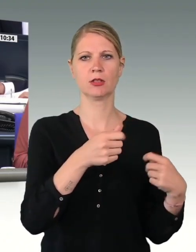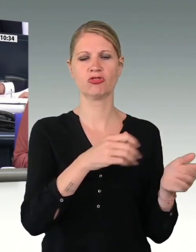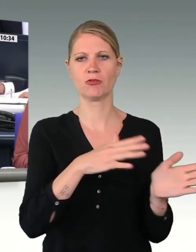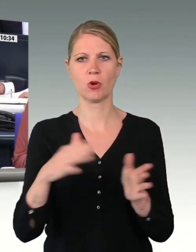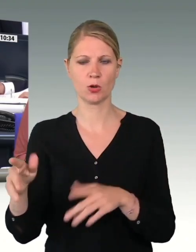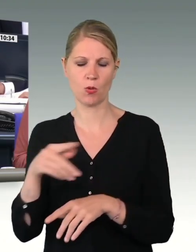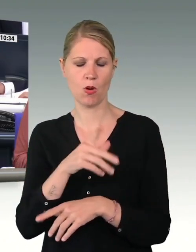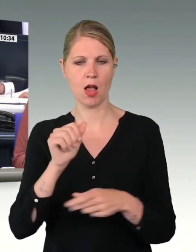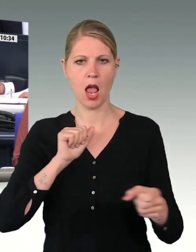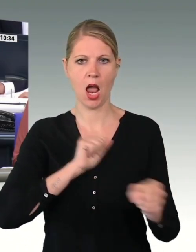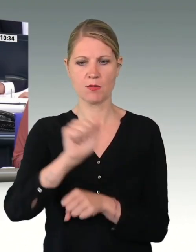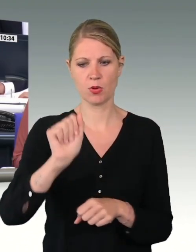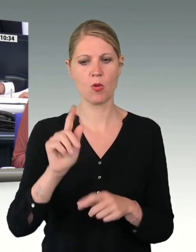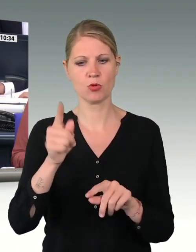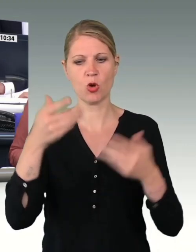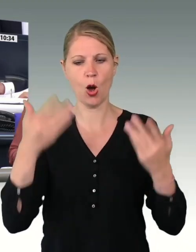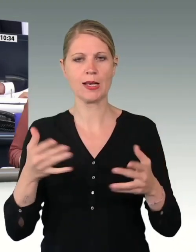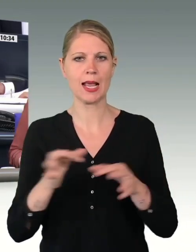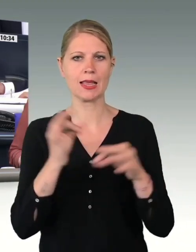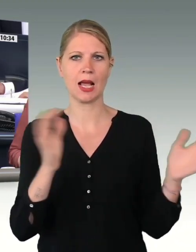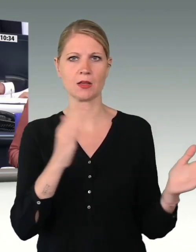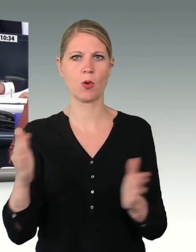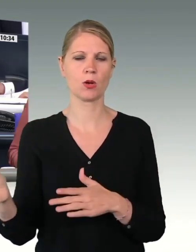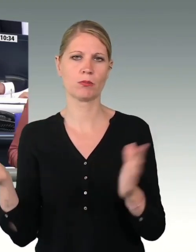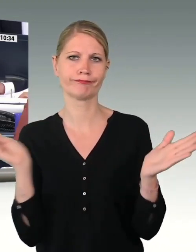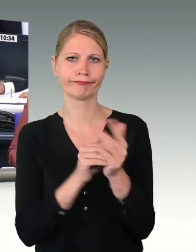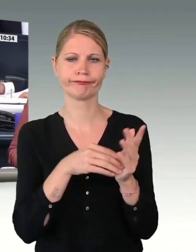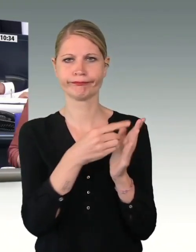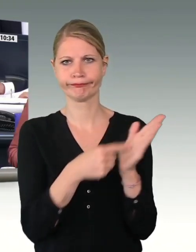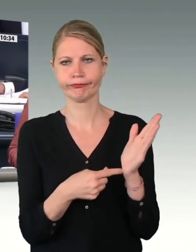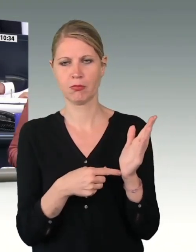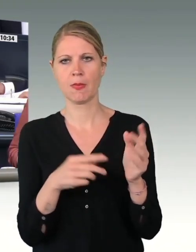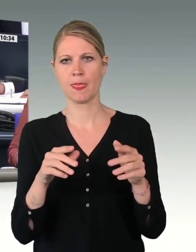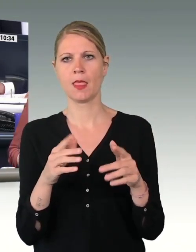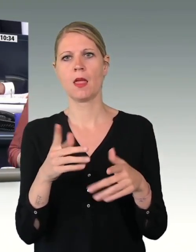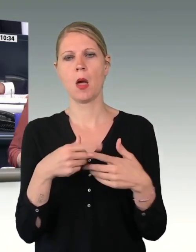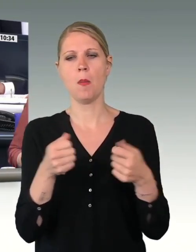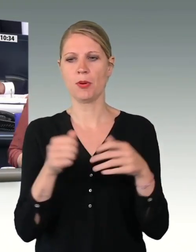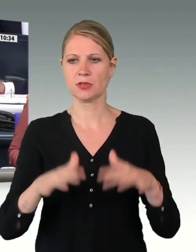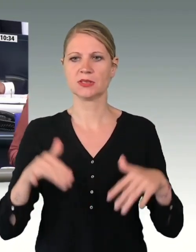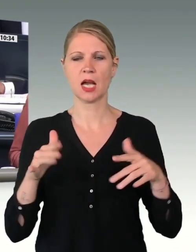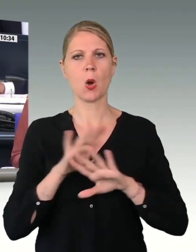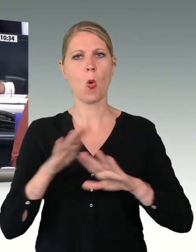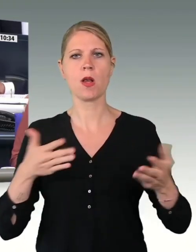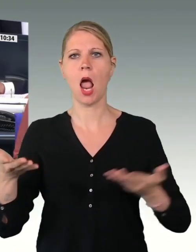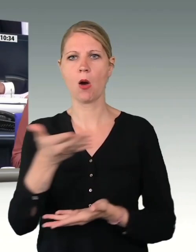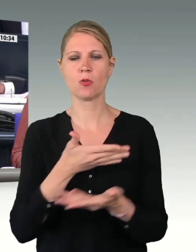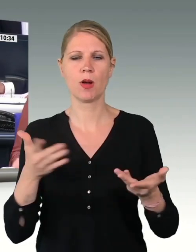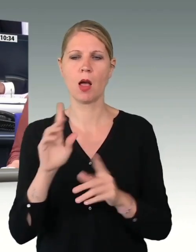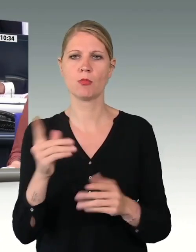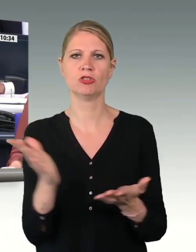heutige Tagesordnung zu setzen. Der Bundestag hat über den Einspruch ohne Aussprache zu entscheiden.